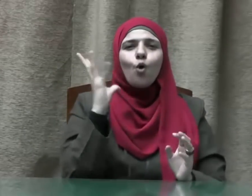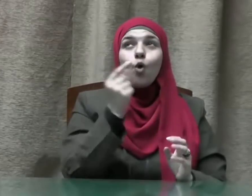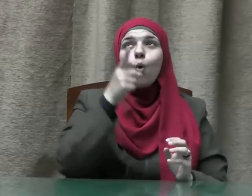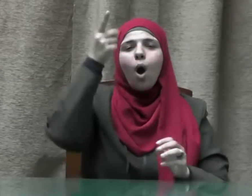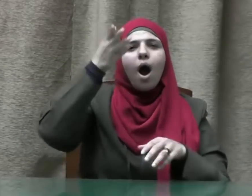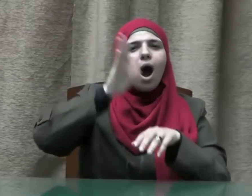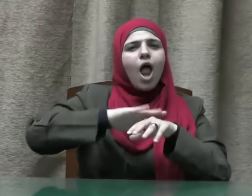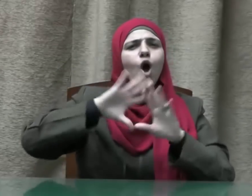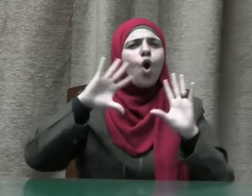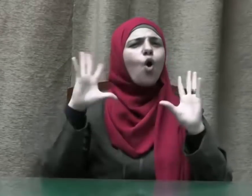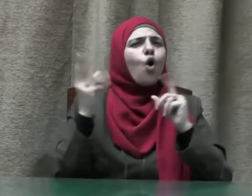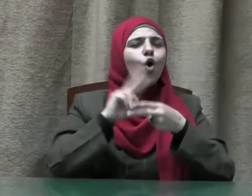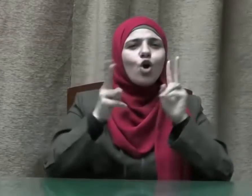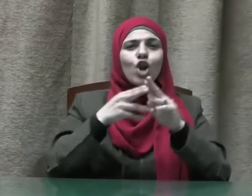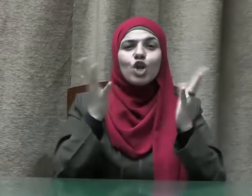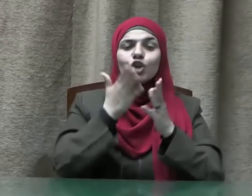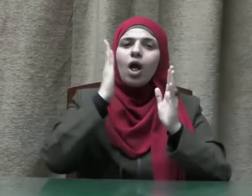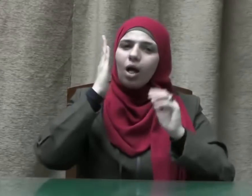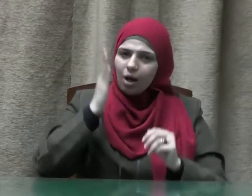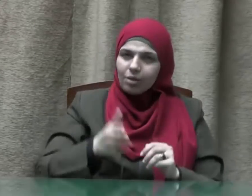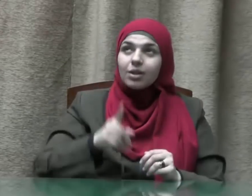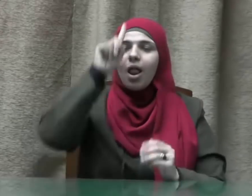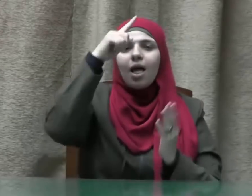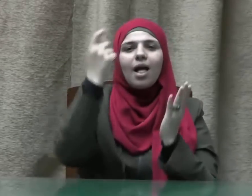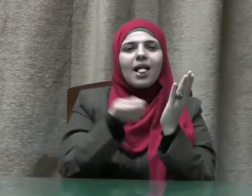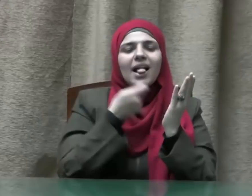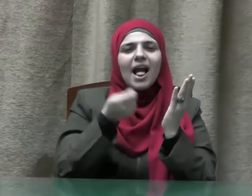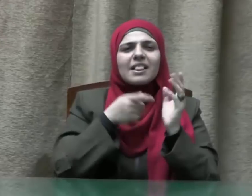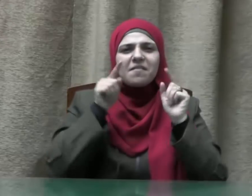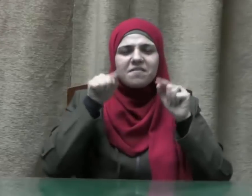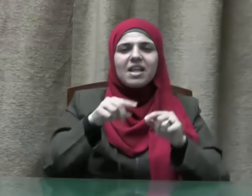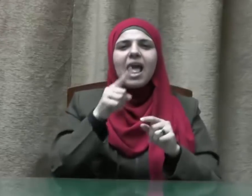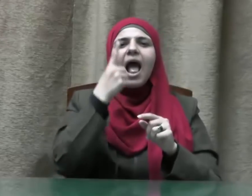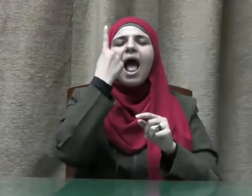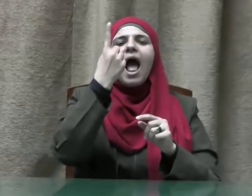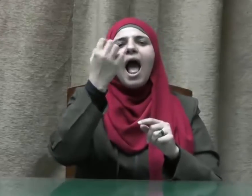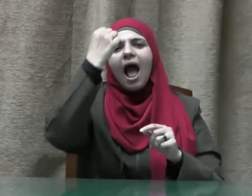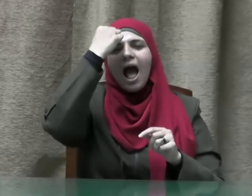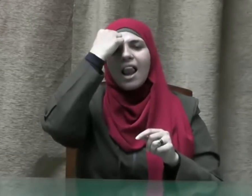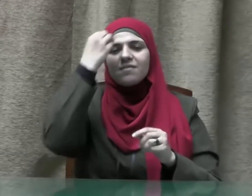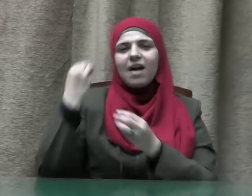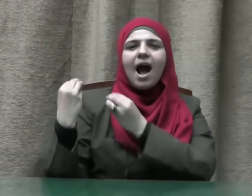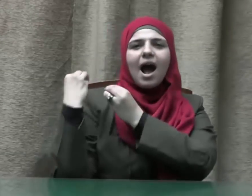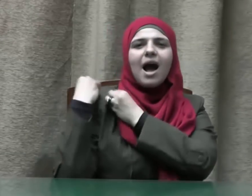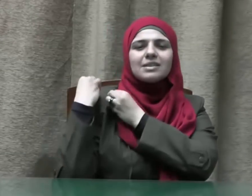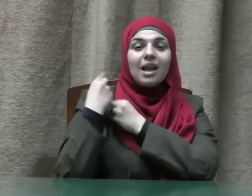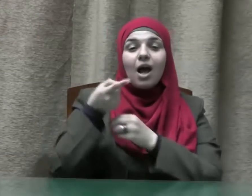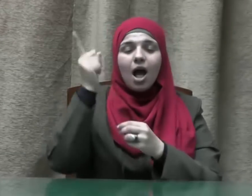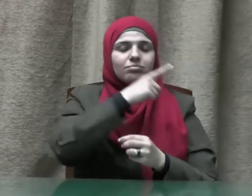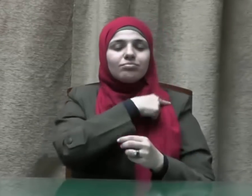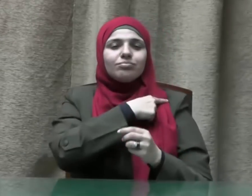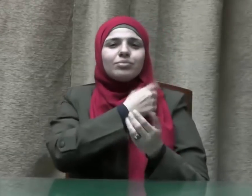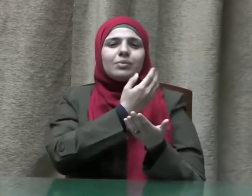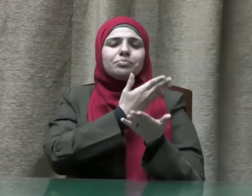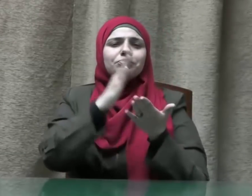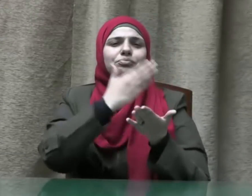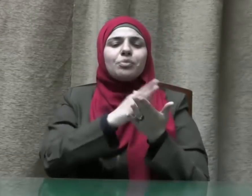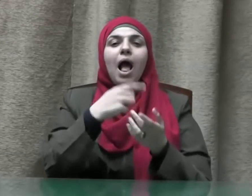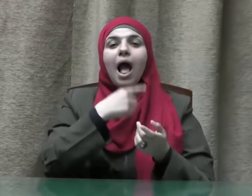قدير كتب الله له ألف ألف حسنة ومحى عنه ألف ألف سيئة